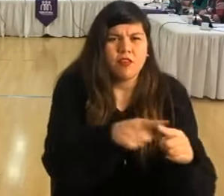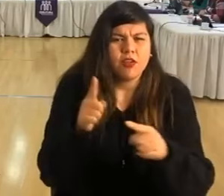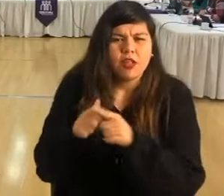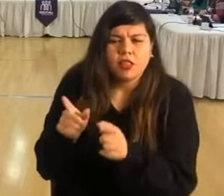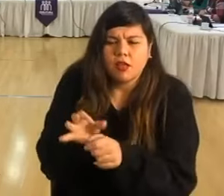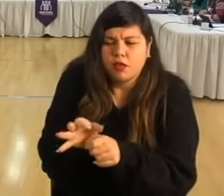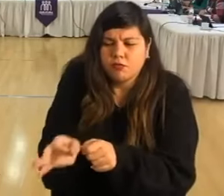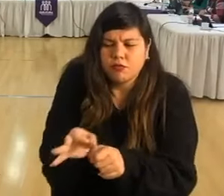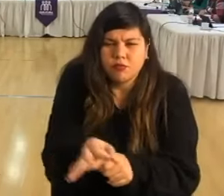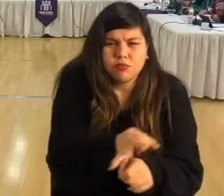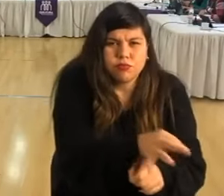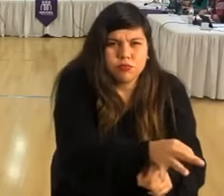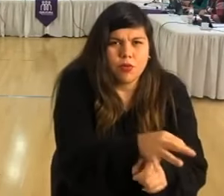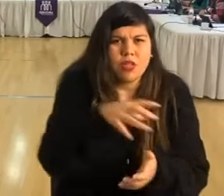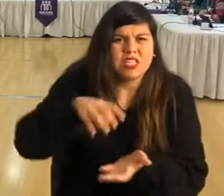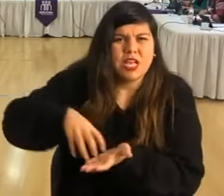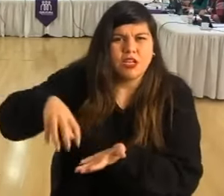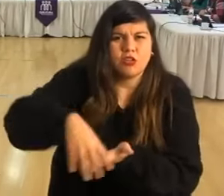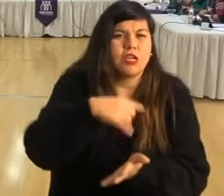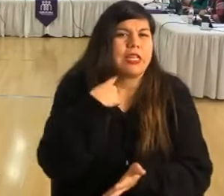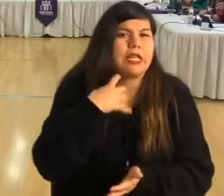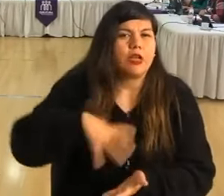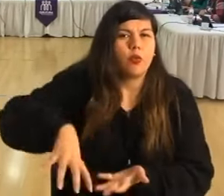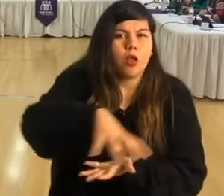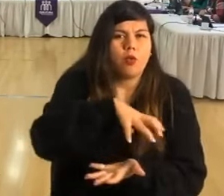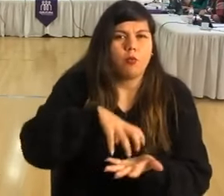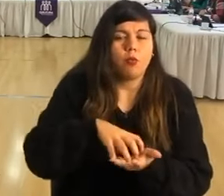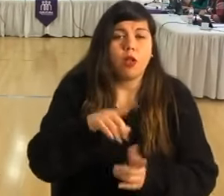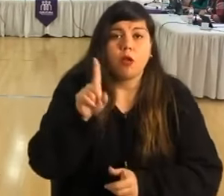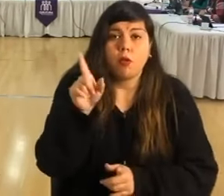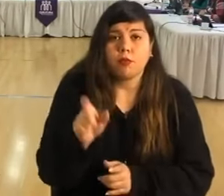sectores. ¿Alguien más quiere tomar la palabra?